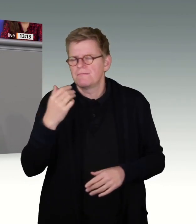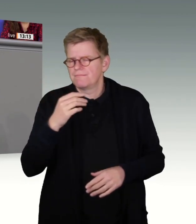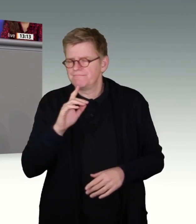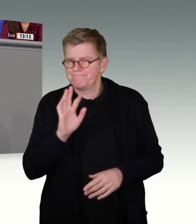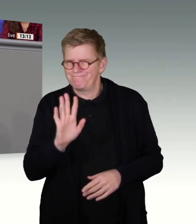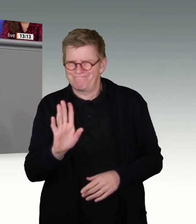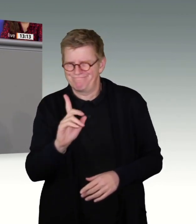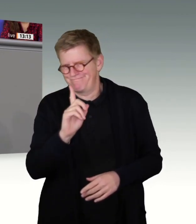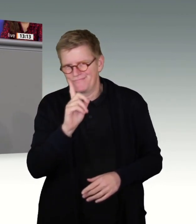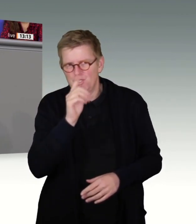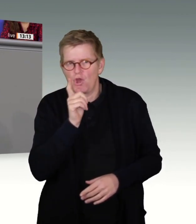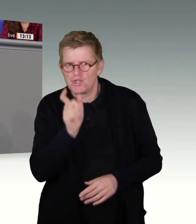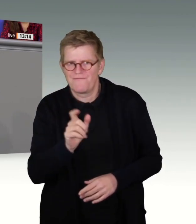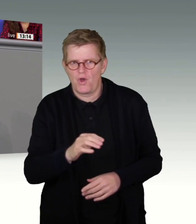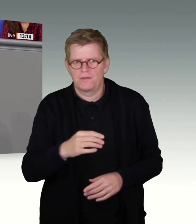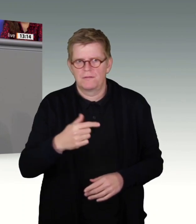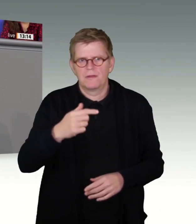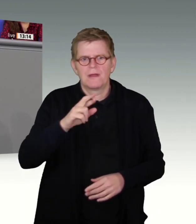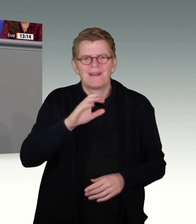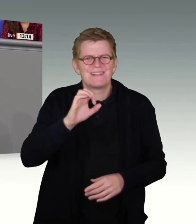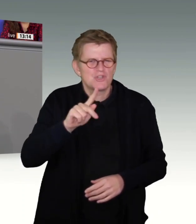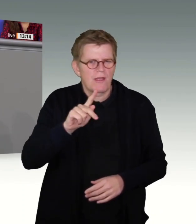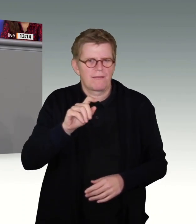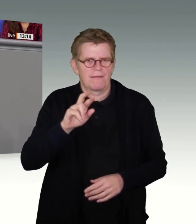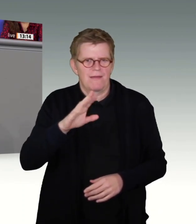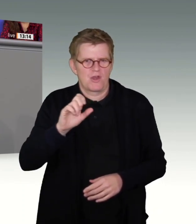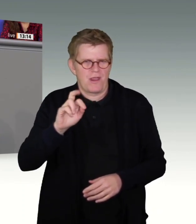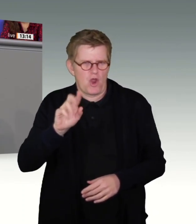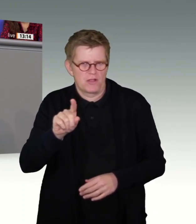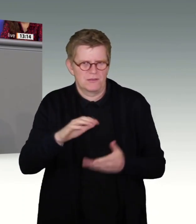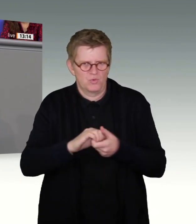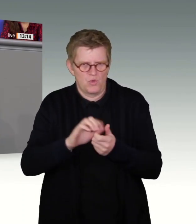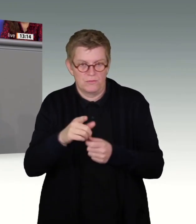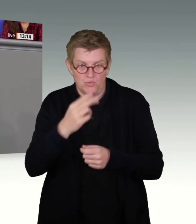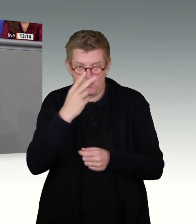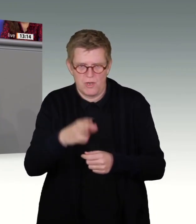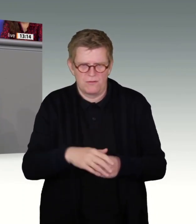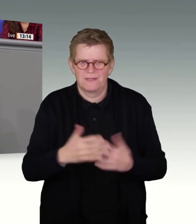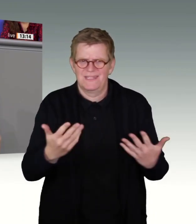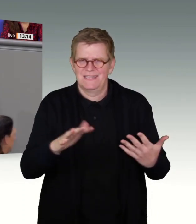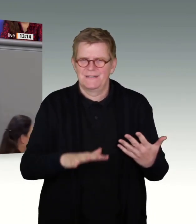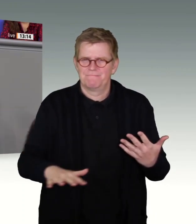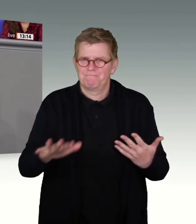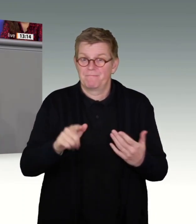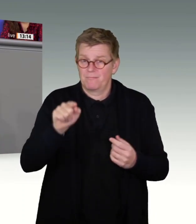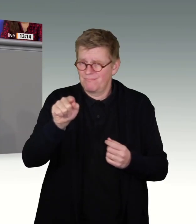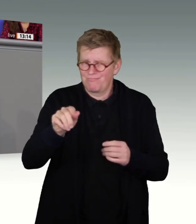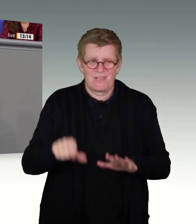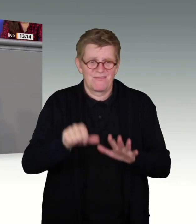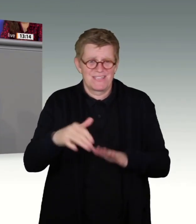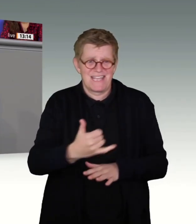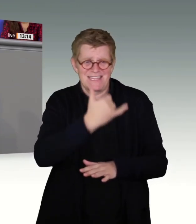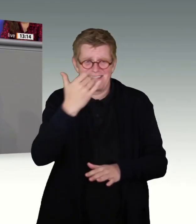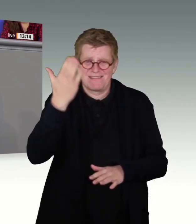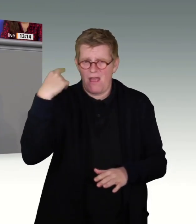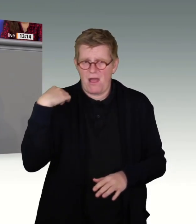Union anschauen. Und der ist in diesem Bereich ja wirklich verheerend, meine Damen und Herren. Das, was Sie in den letzten 16 Jahren